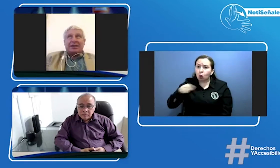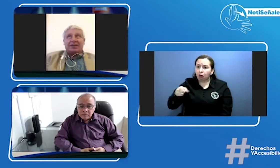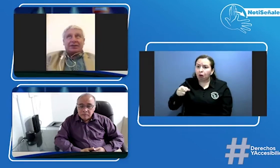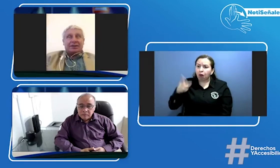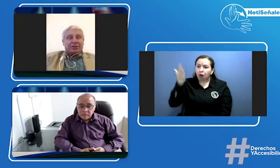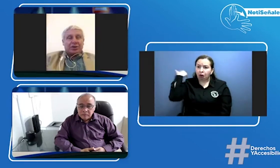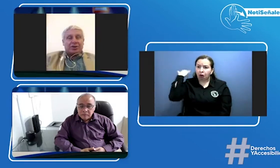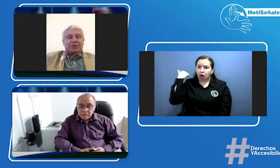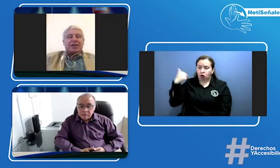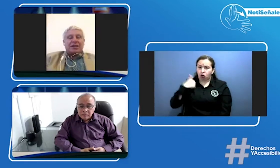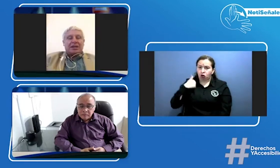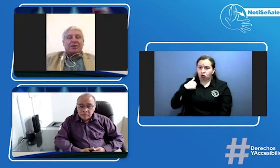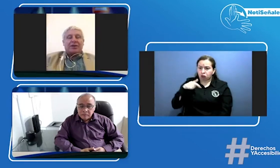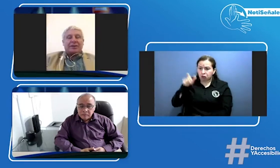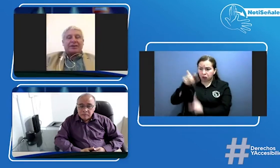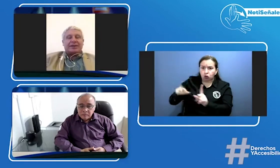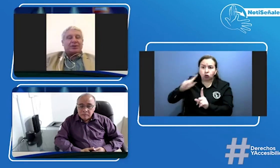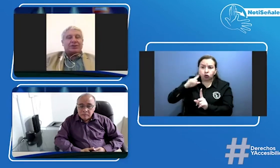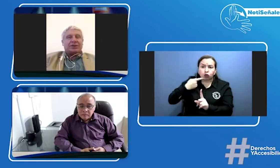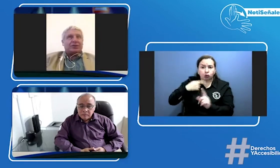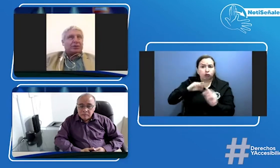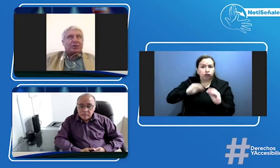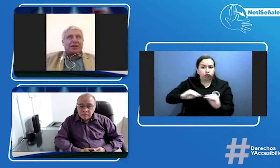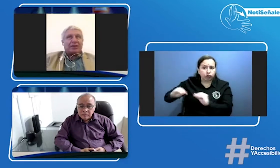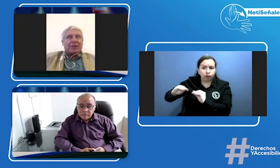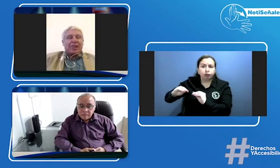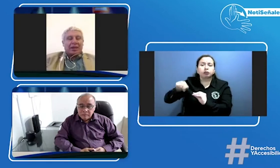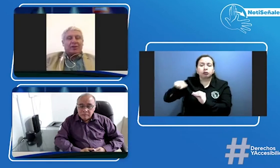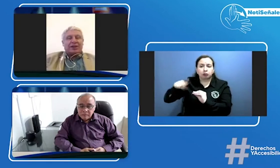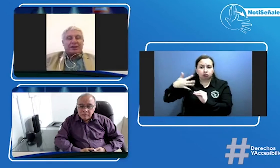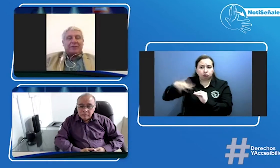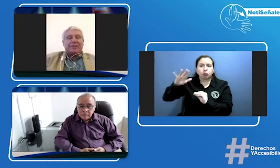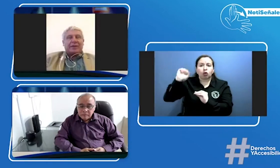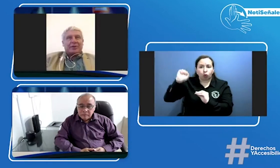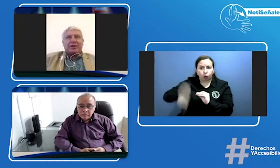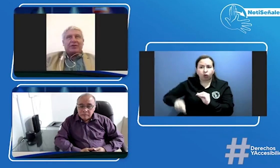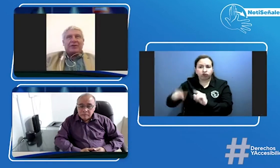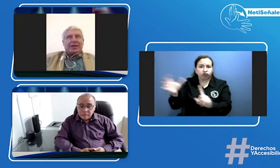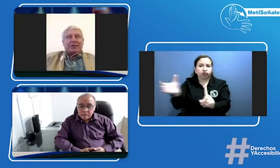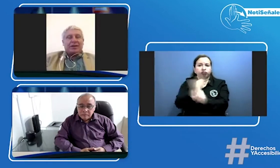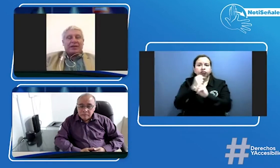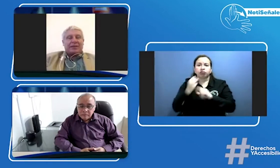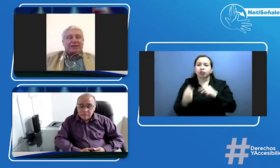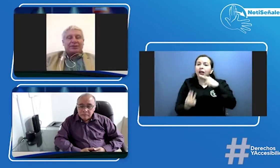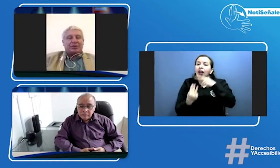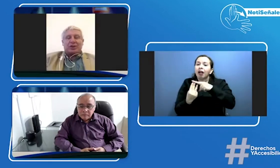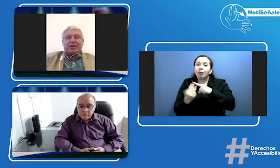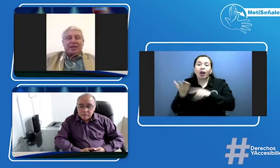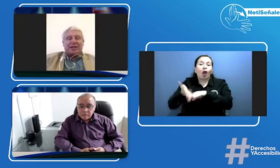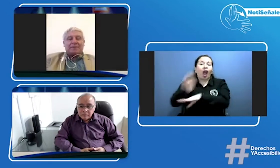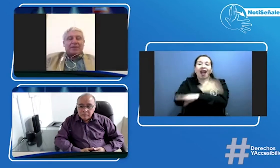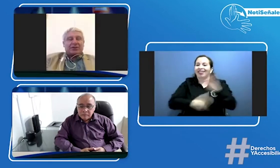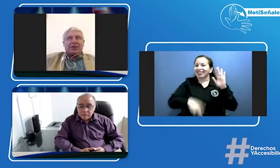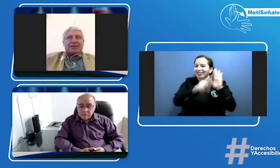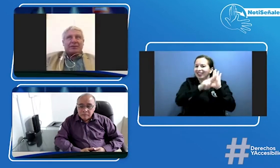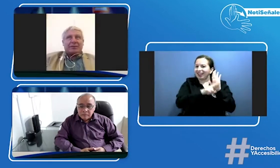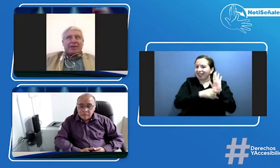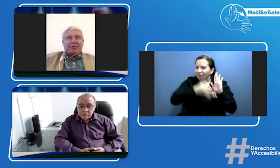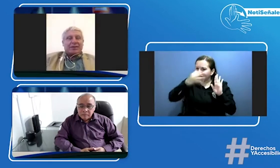de sordos y obviamente todos lograron el objetivo pero ahí no había ninguna reglamentación todavía sobre el examen médico porque no